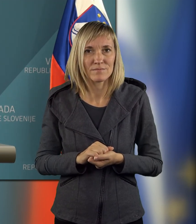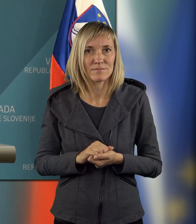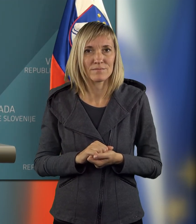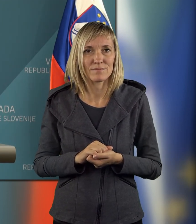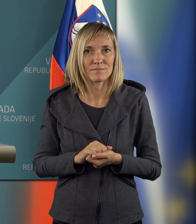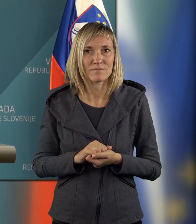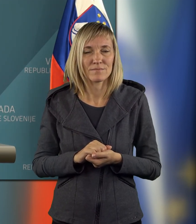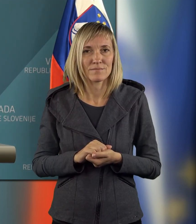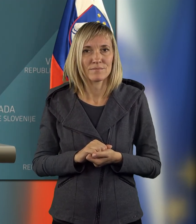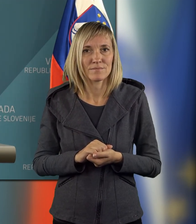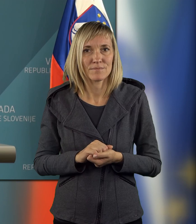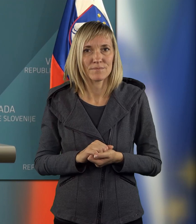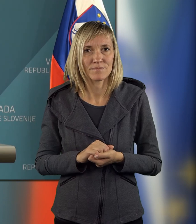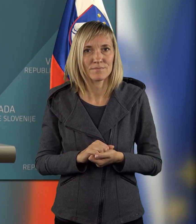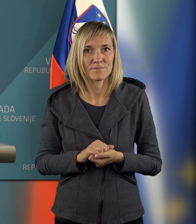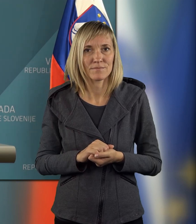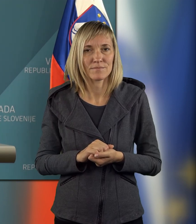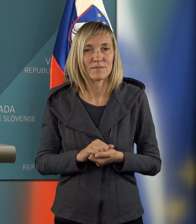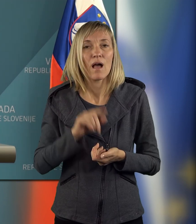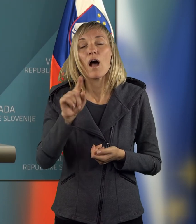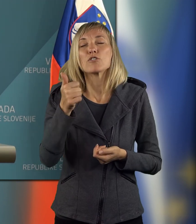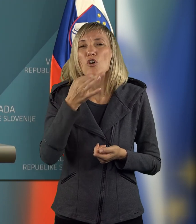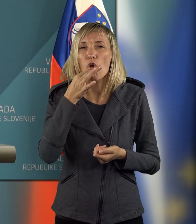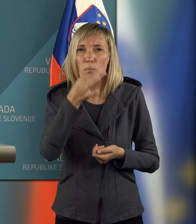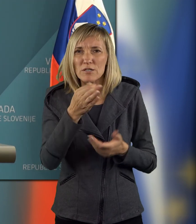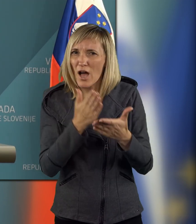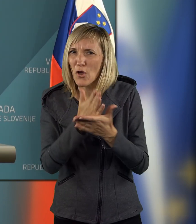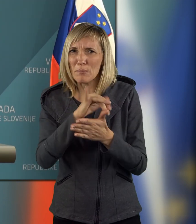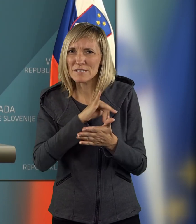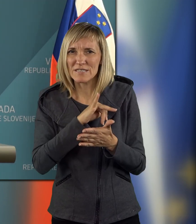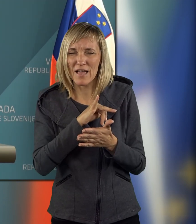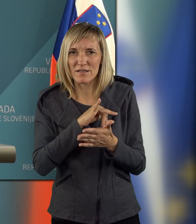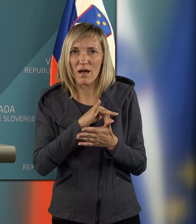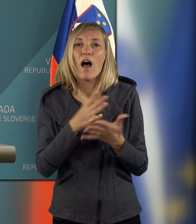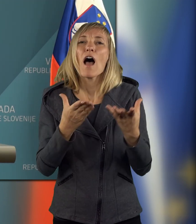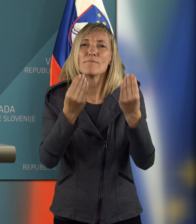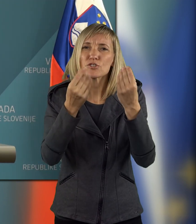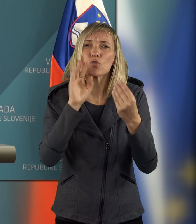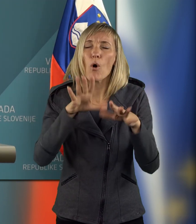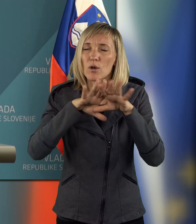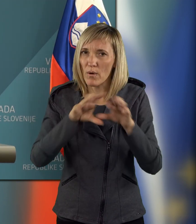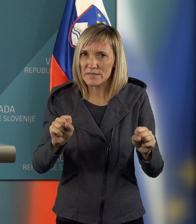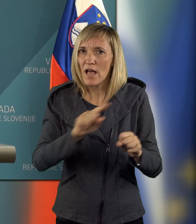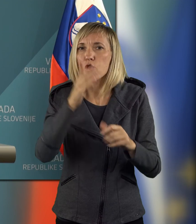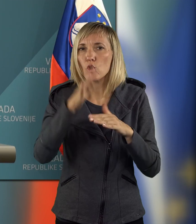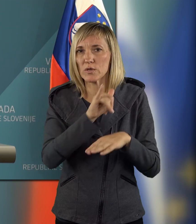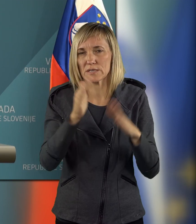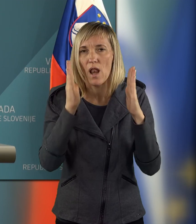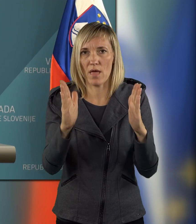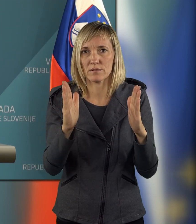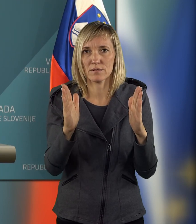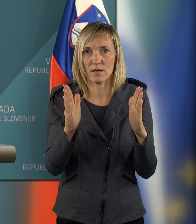učitev v praci, torej zdaj, ki ta prvi denar, v tem sprašnja. Glejte, večino moramo realizirati do konca letošnjega leta.